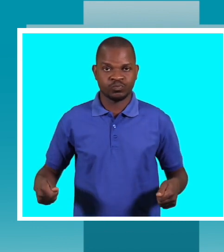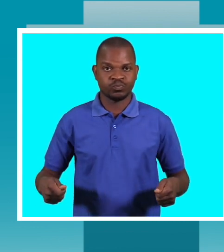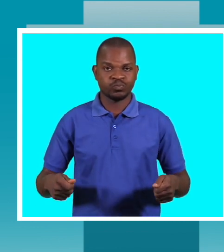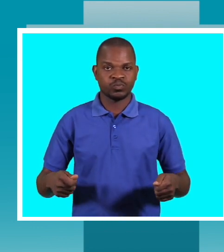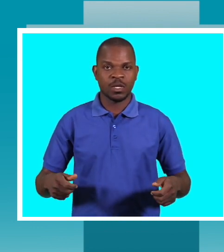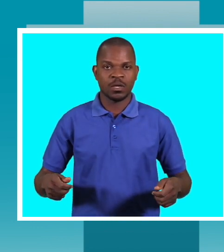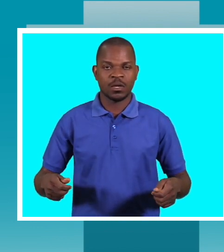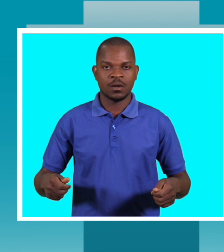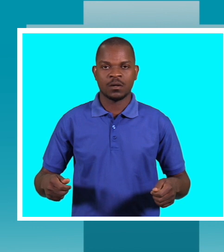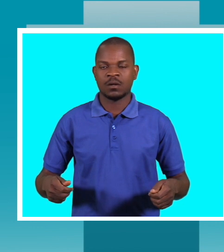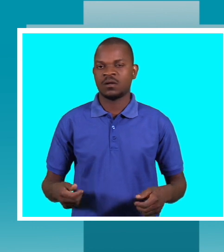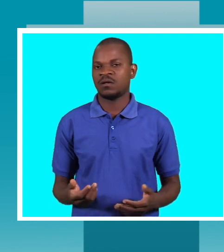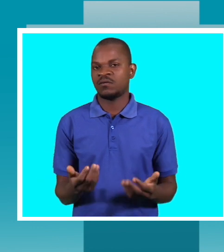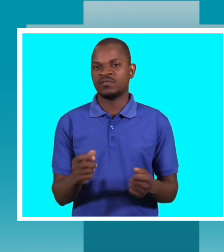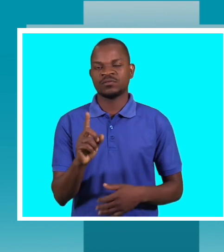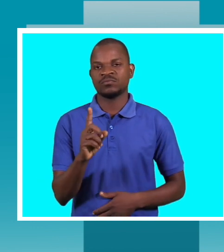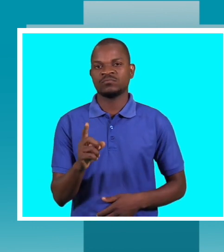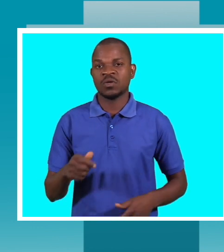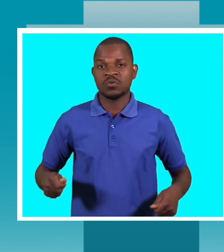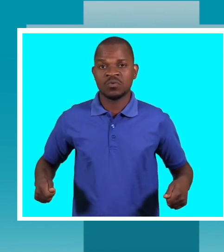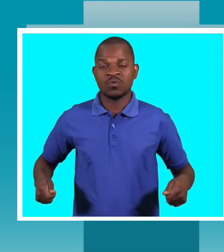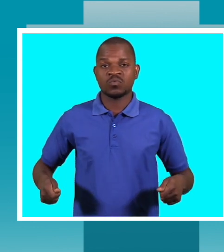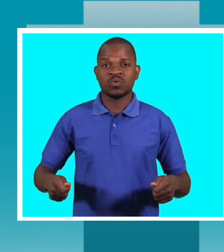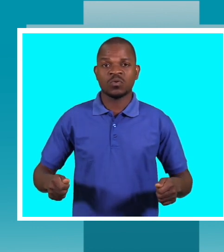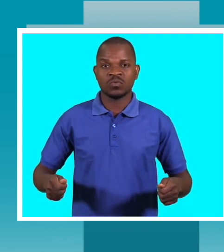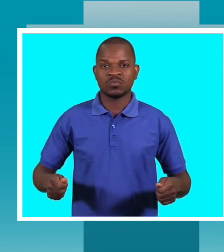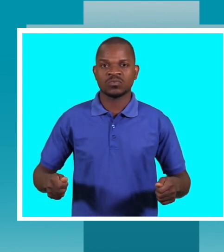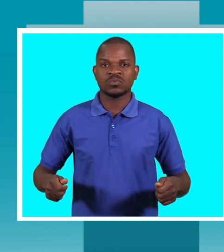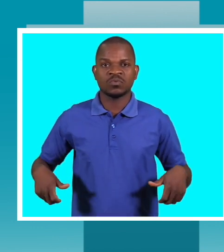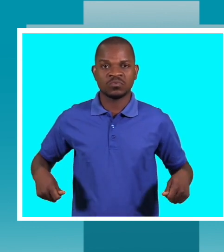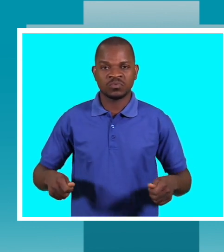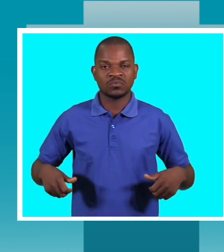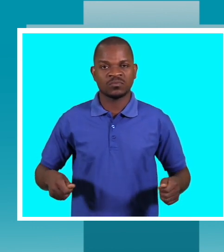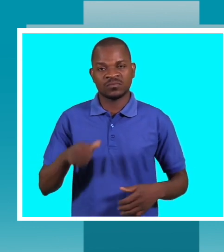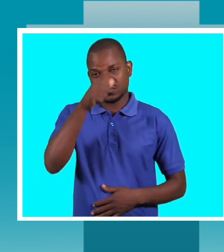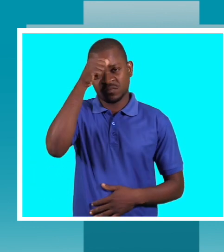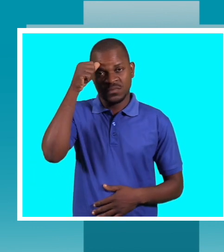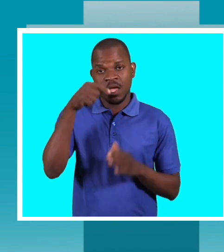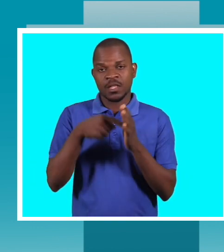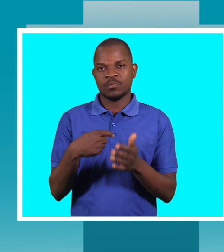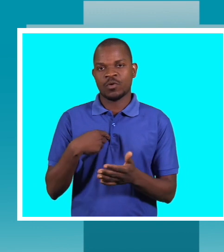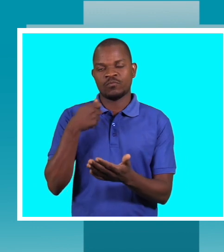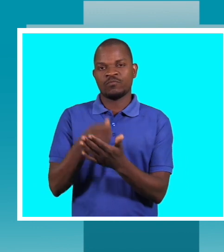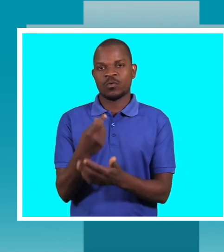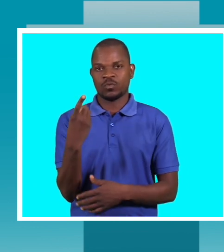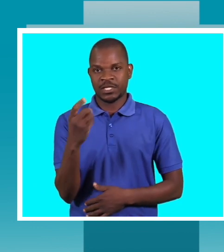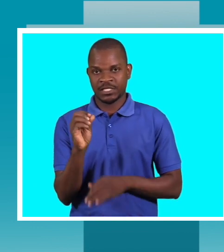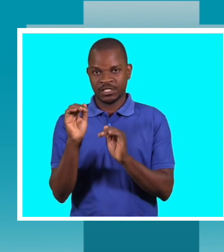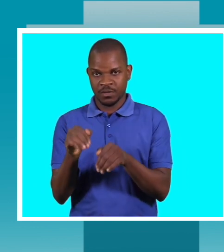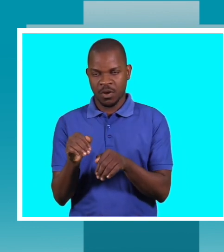complicado. Porque, enquanto eu pago 10 meticais, ou uma criança normal paga 10, ou 12, ou 15,